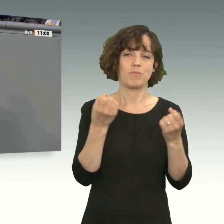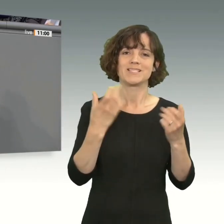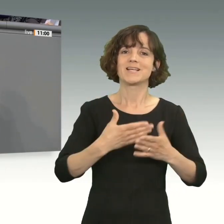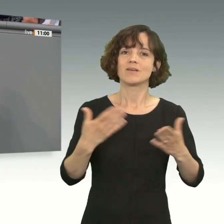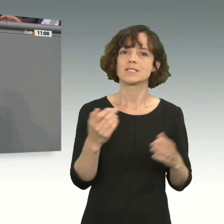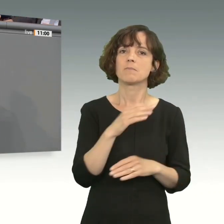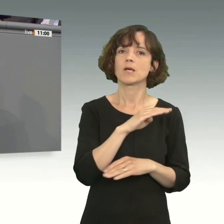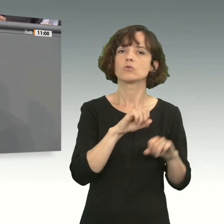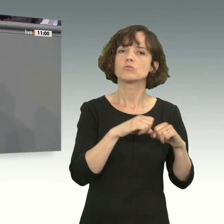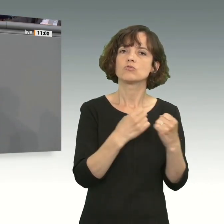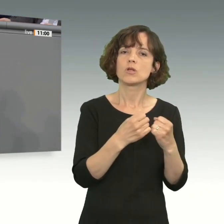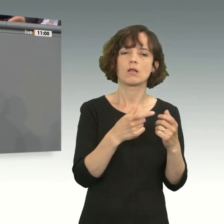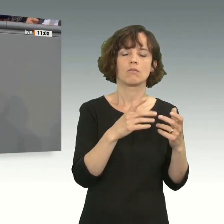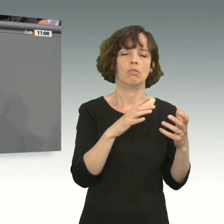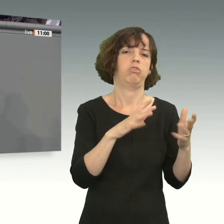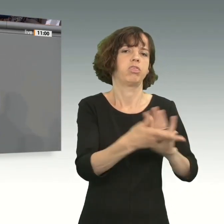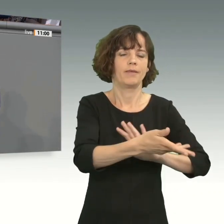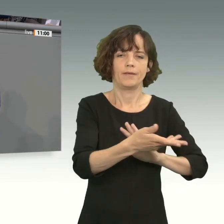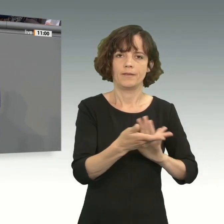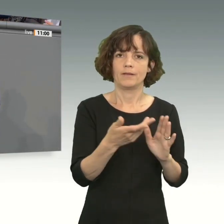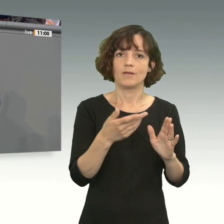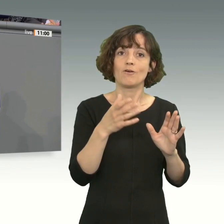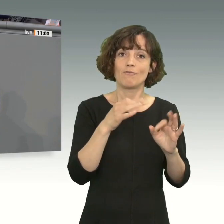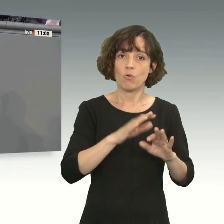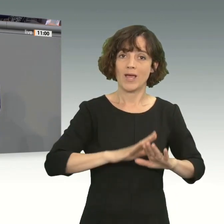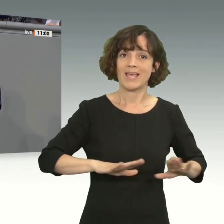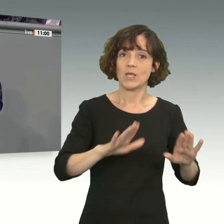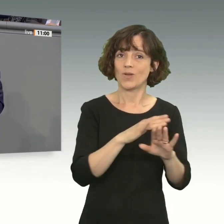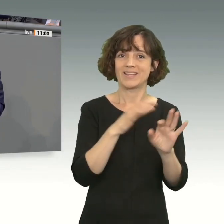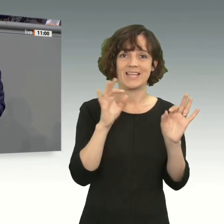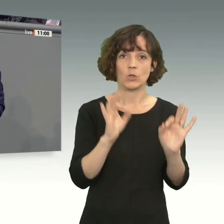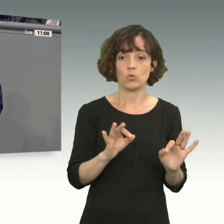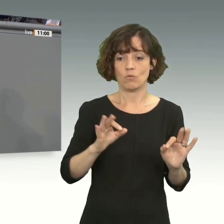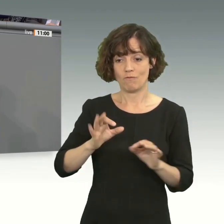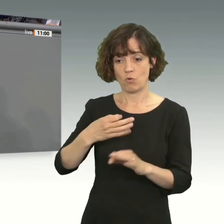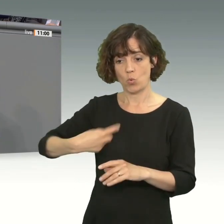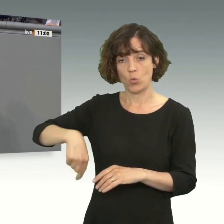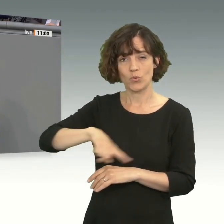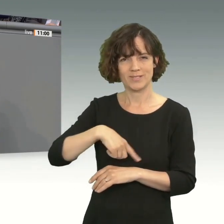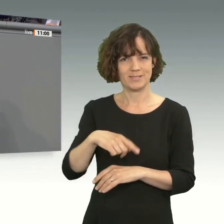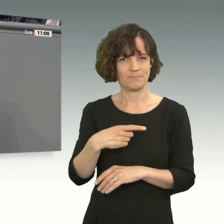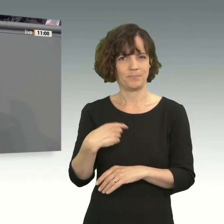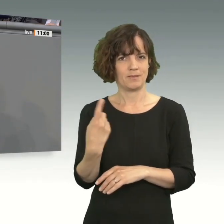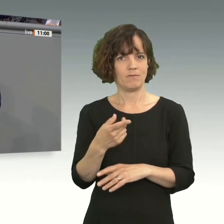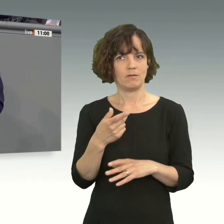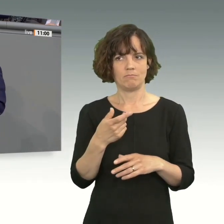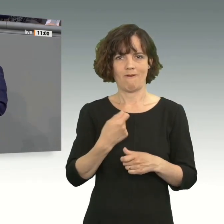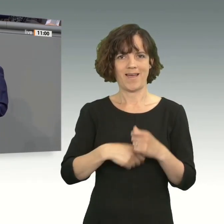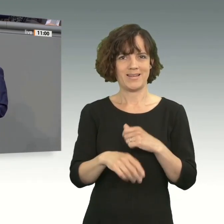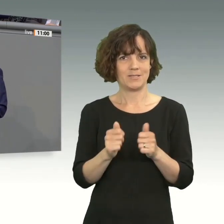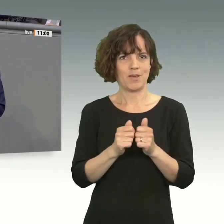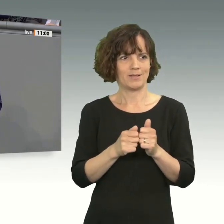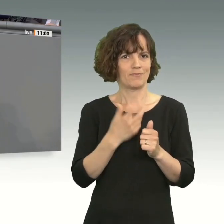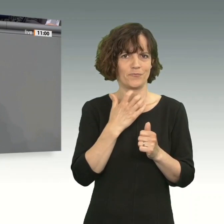dass der Mercosur vielleicht sogar auseinanderfällt. Was für die Region nicht gut wäre und für uns als diejenigen, die Handelspartner